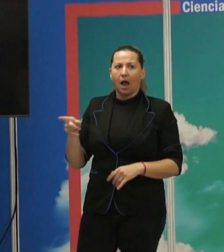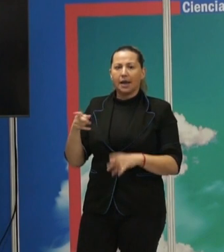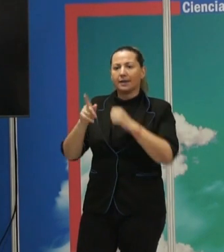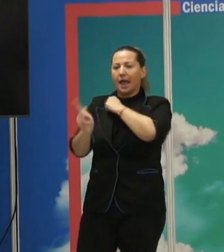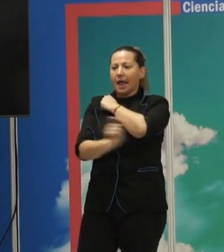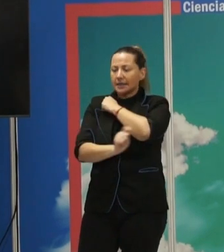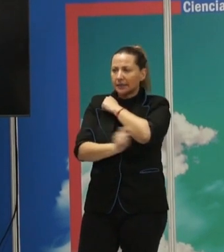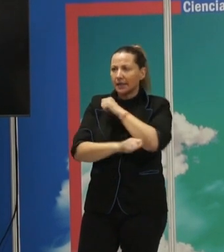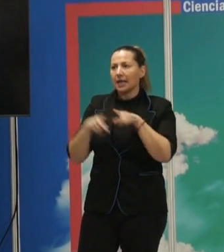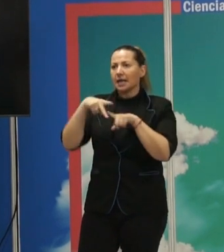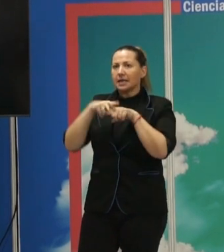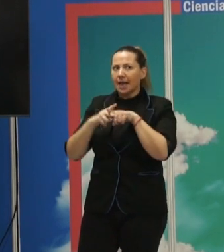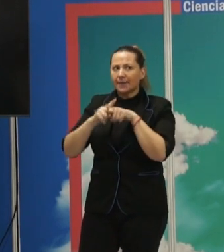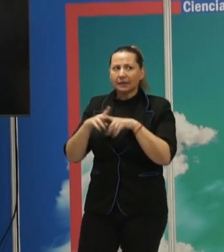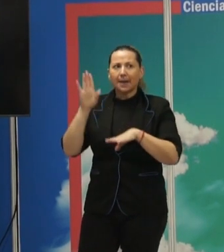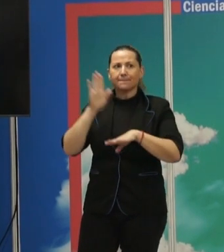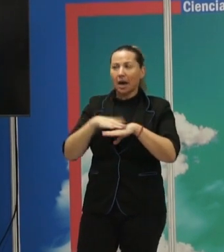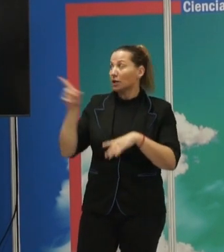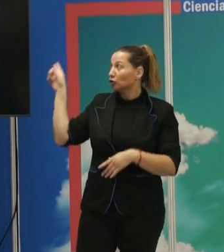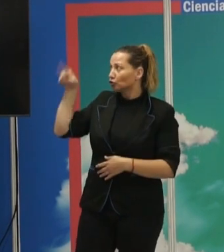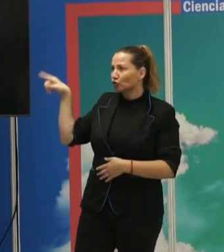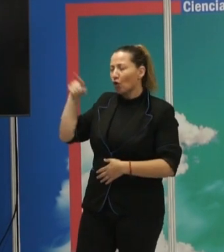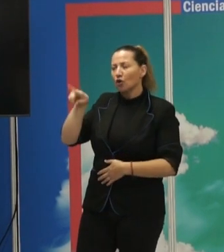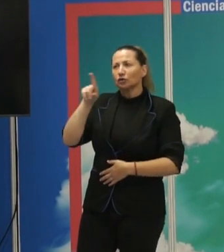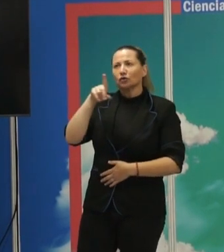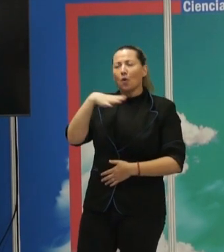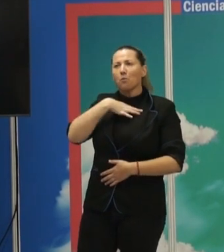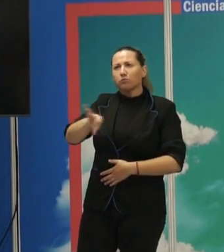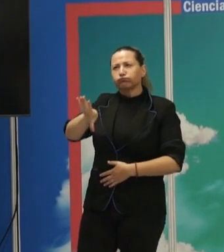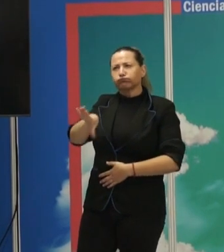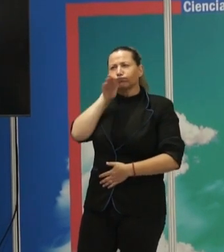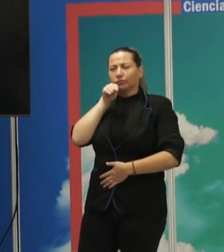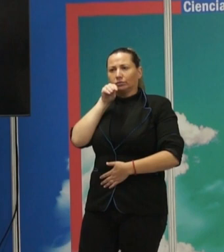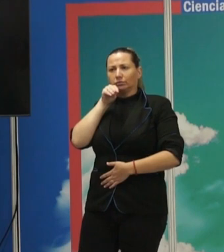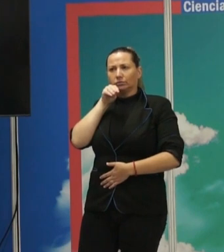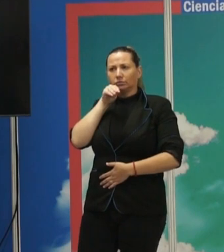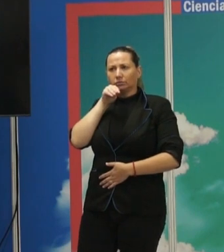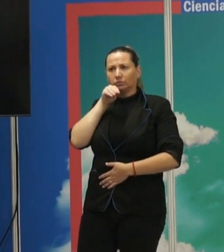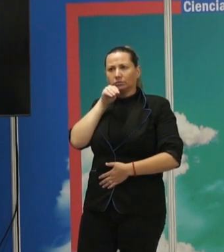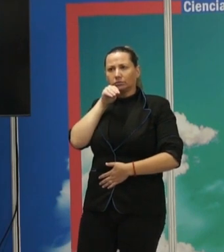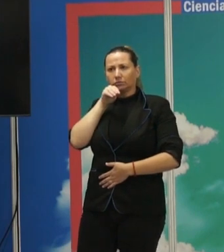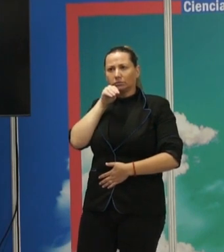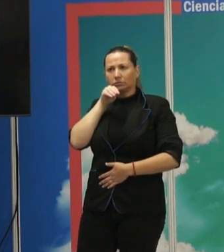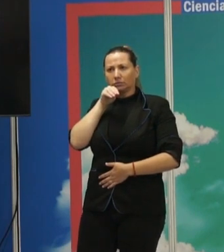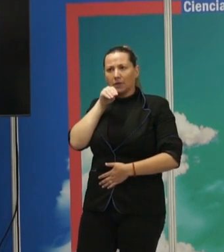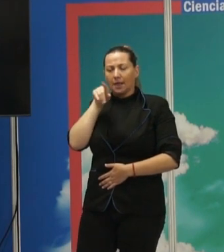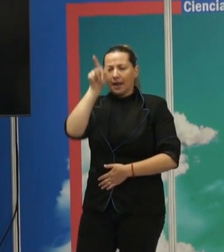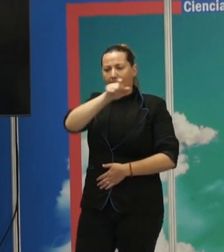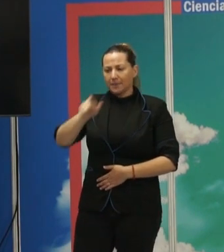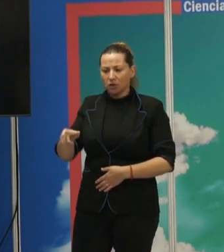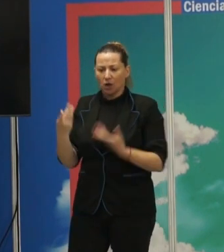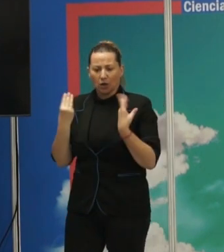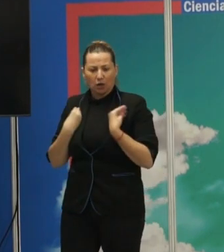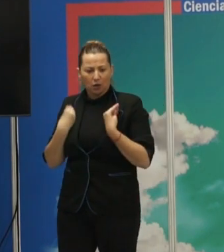herramientas para poder comprender la complejidad de fenómenos en los que lo que dicen aquellos que lo viven tiene